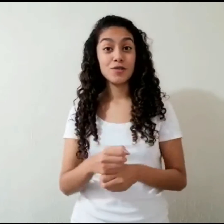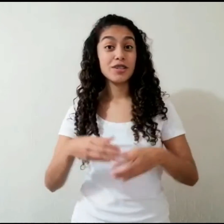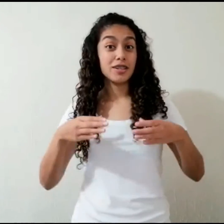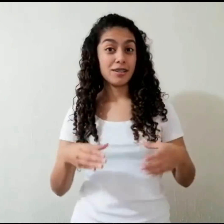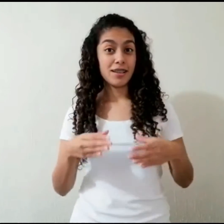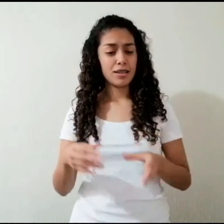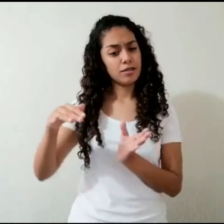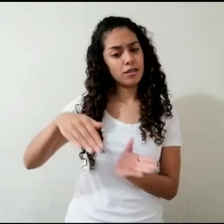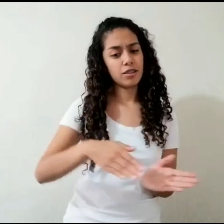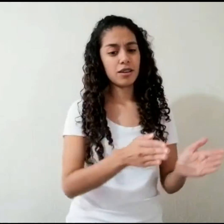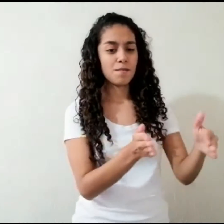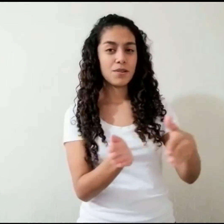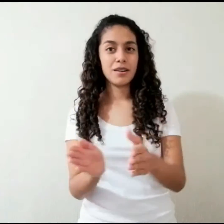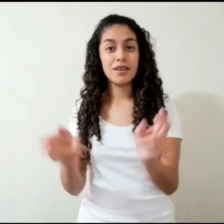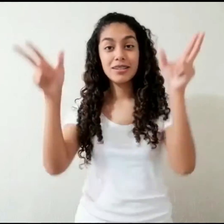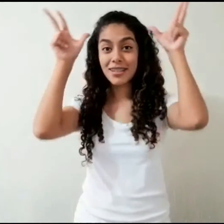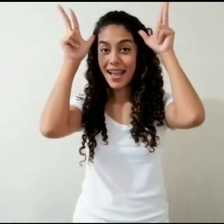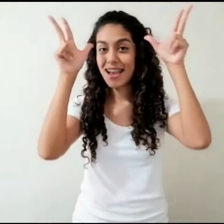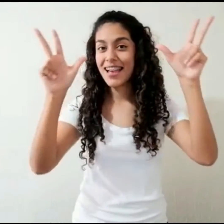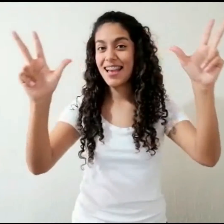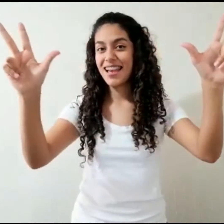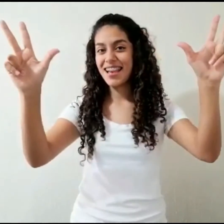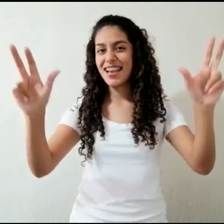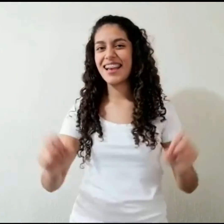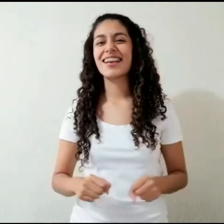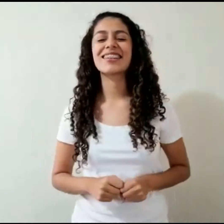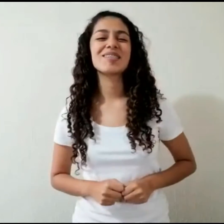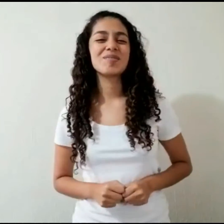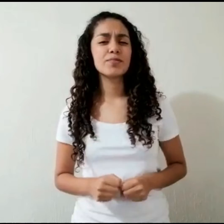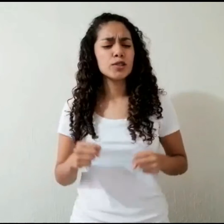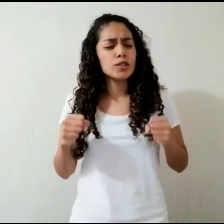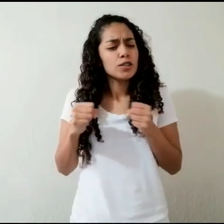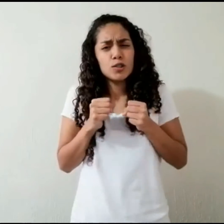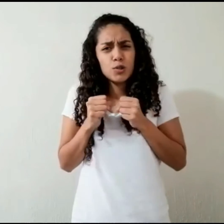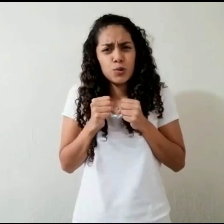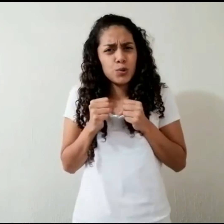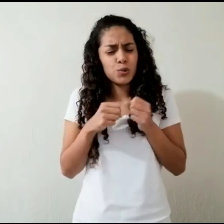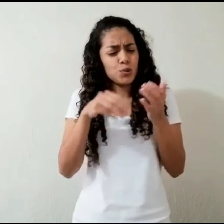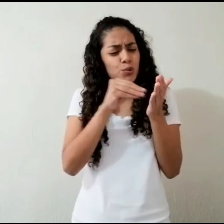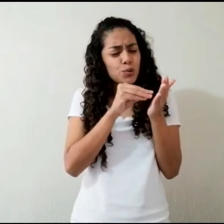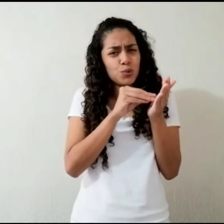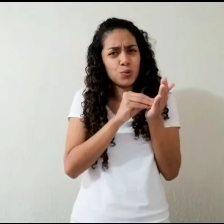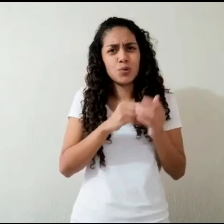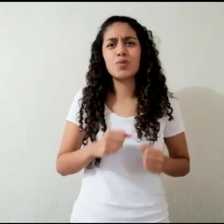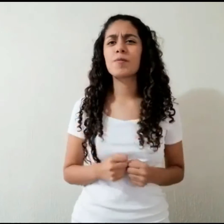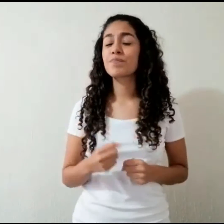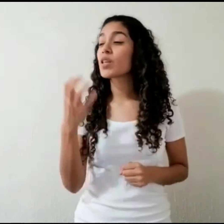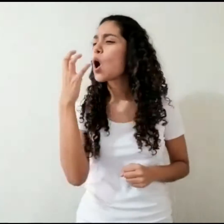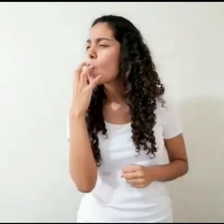y caminos de mazate El frito de chela y shekas